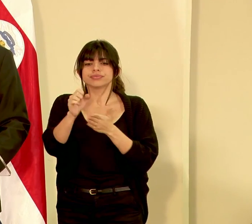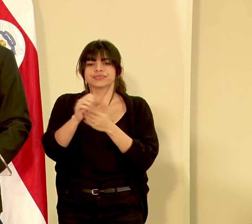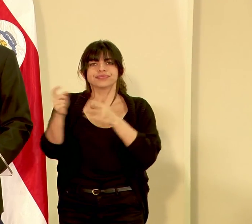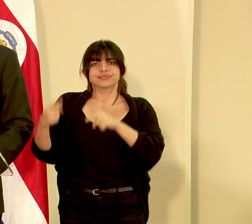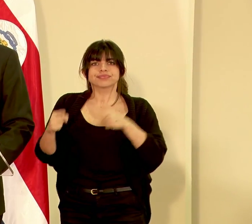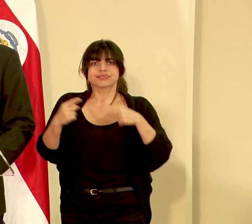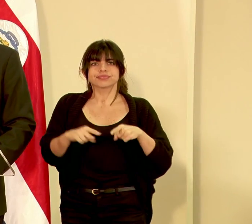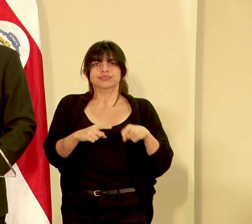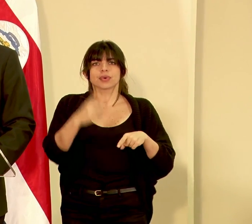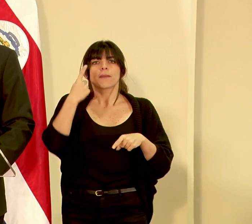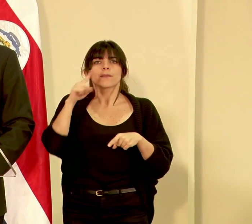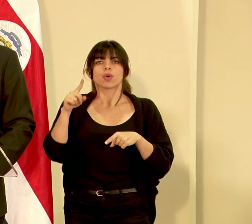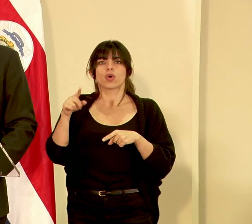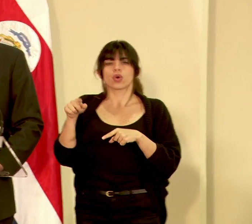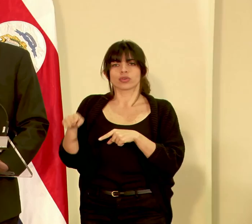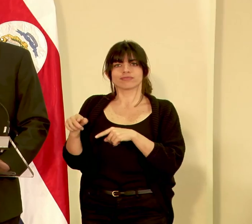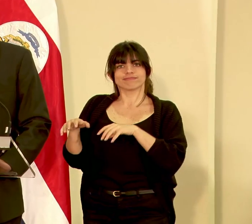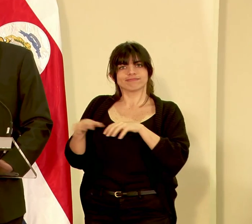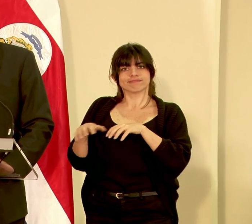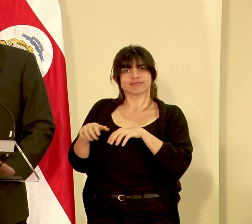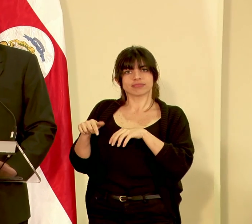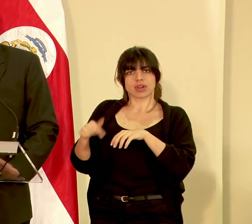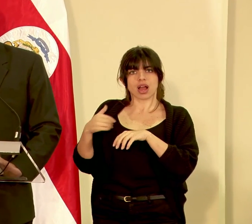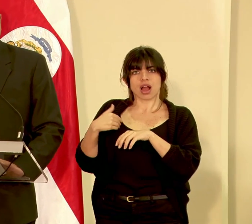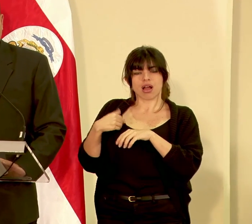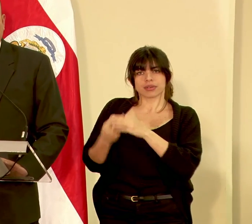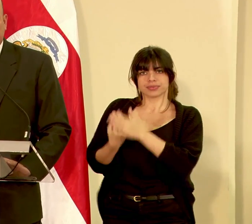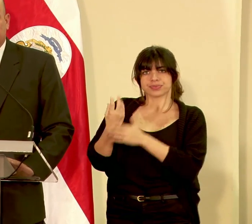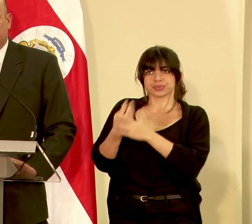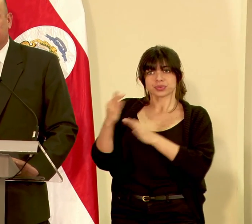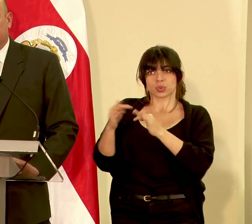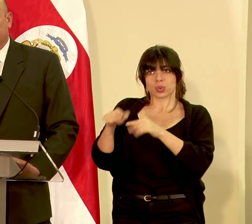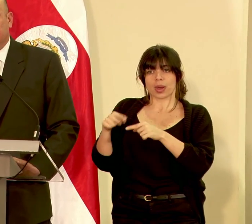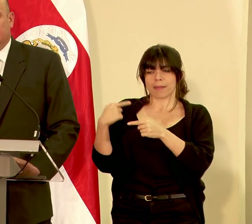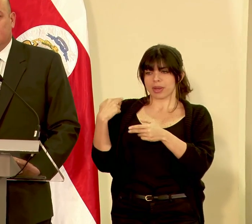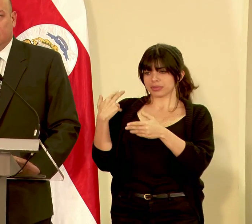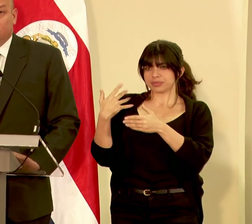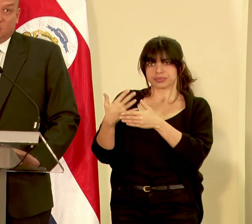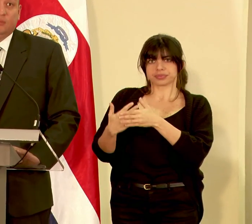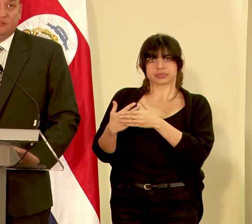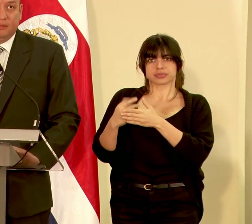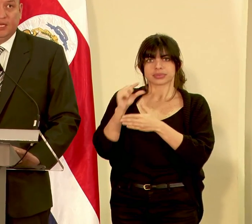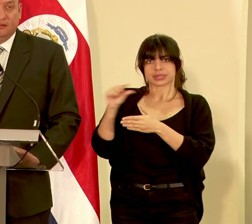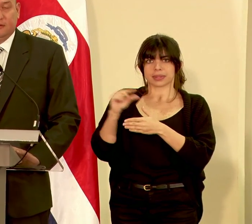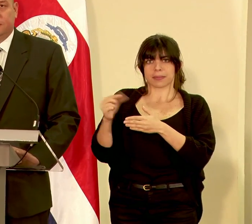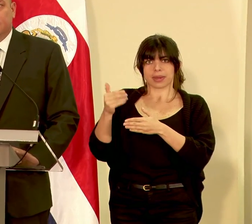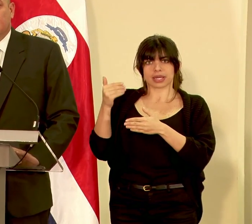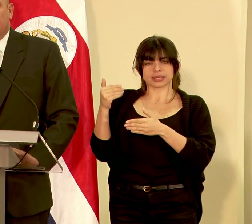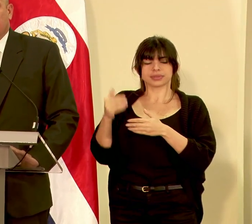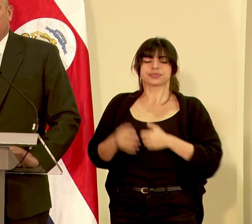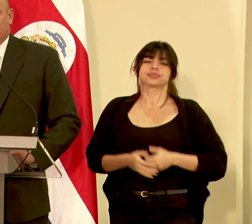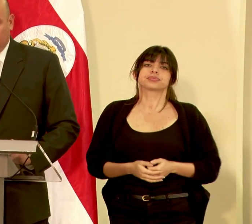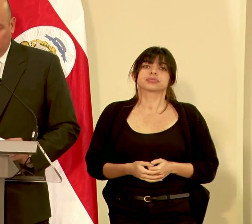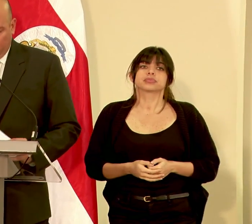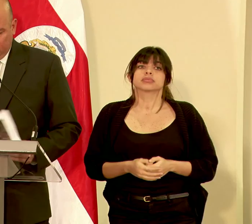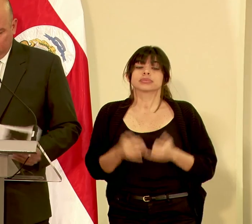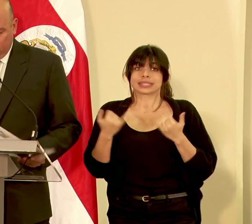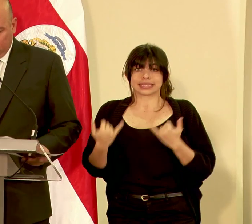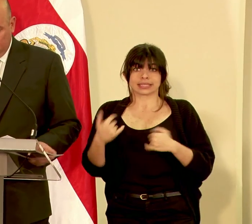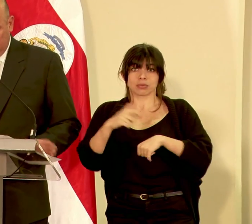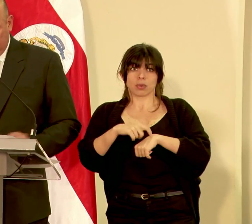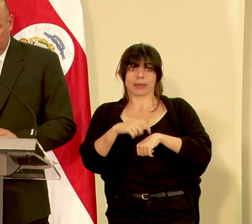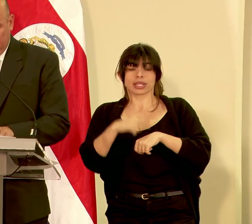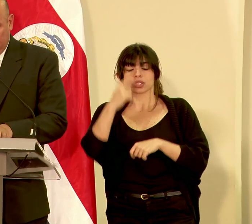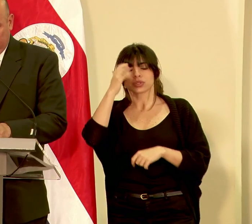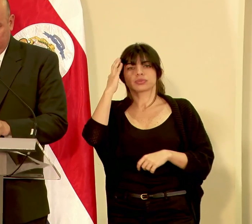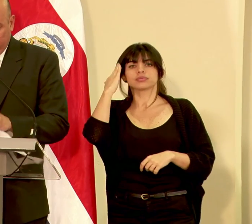a raíz de la actividad que ha mantenido el volcán Turrealba durante las últimas semanas. En estos momentos